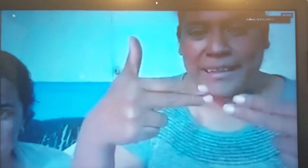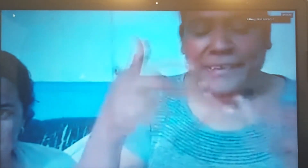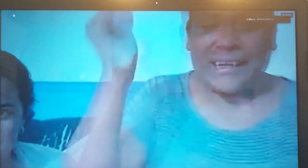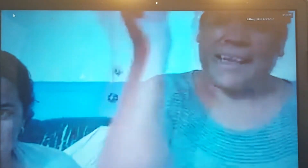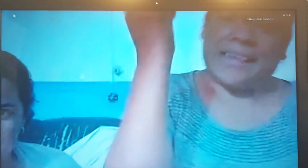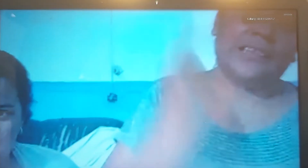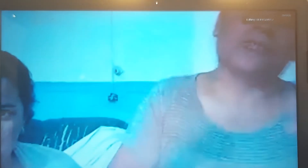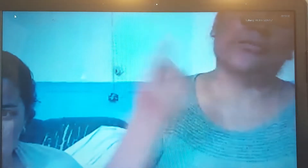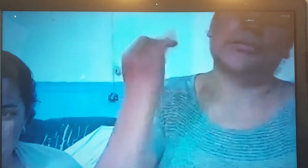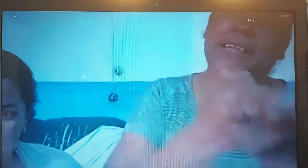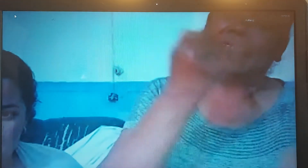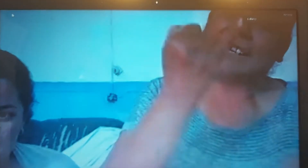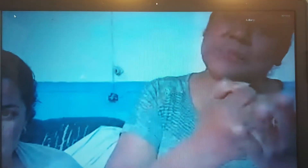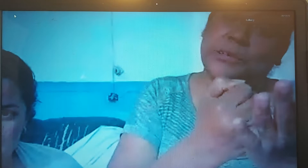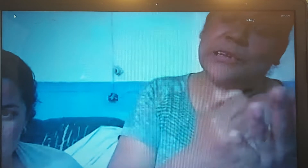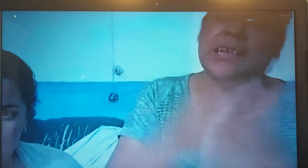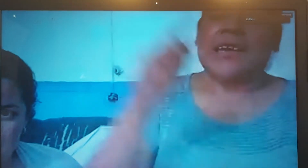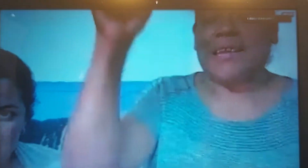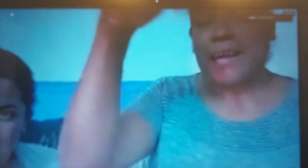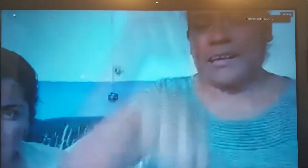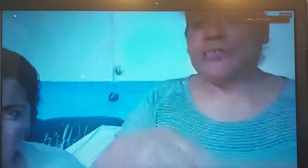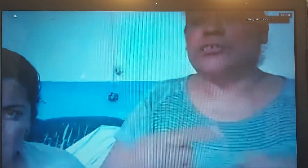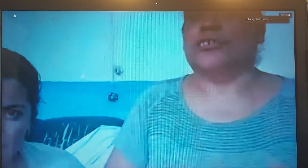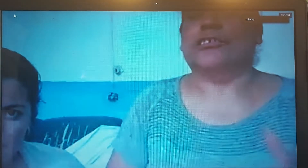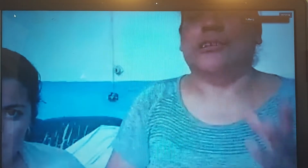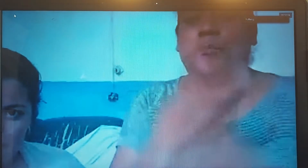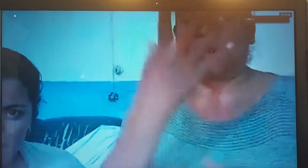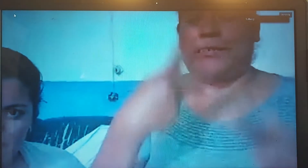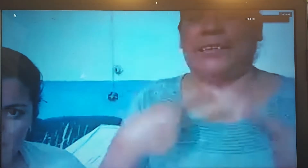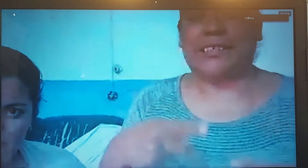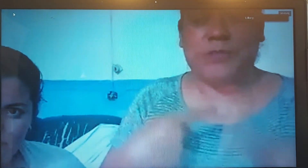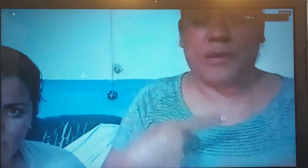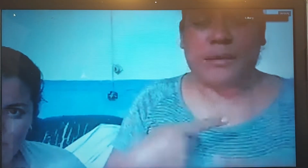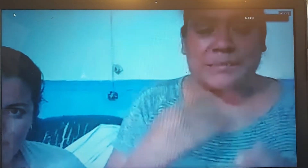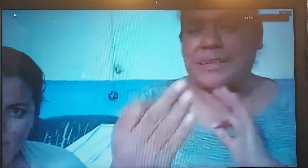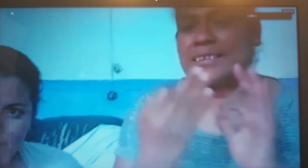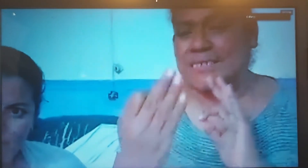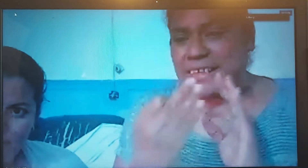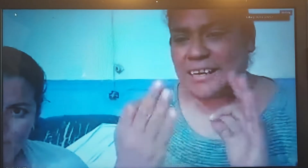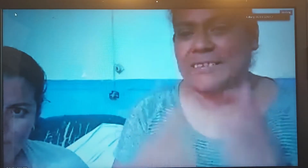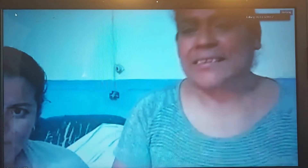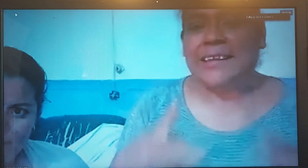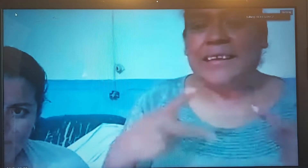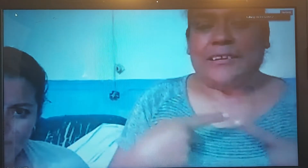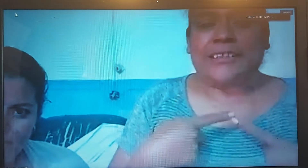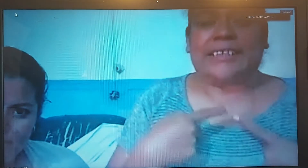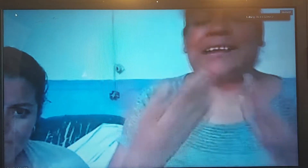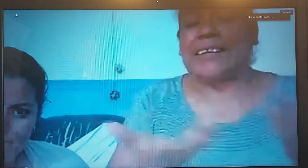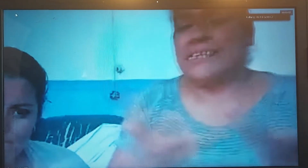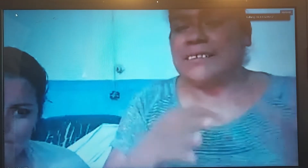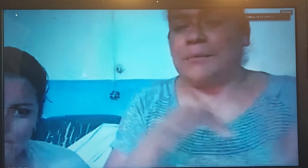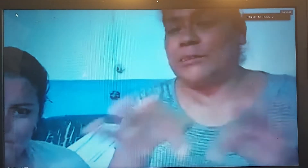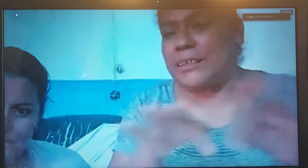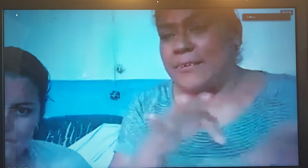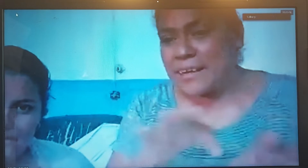en el Istmo y aquí nosotros como personas nuevas presenciales, entonces así estamos trabajando